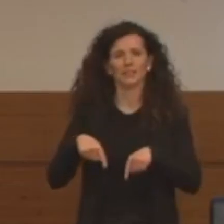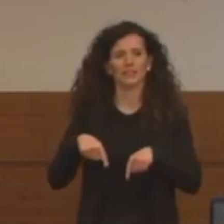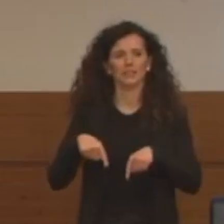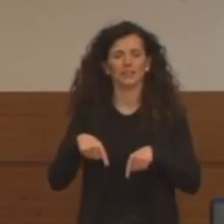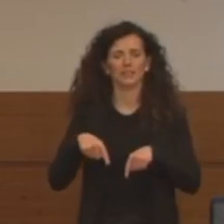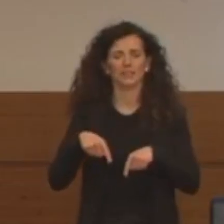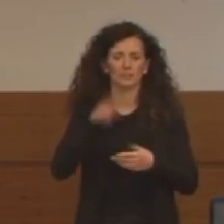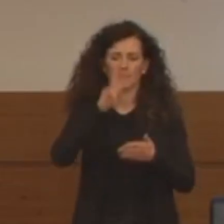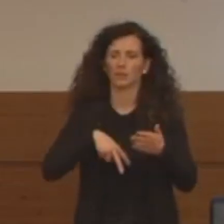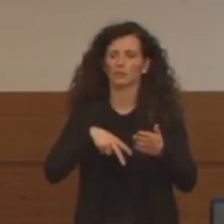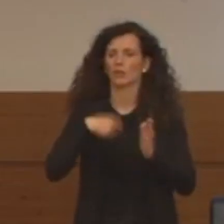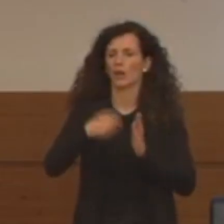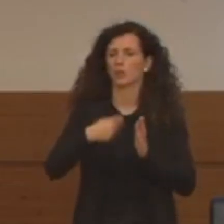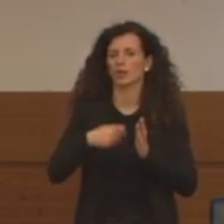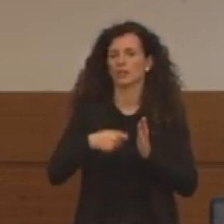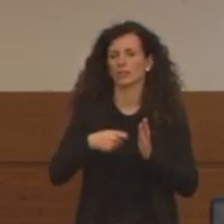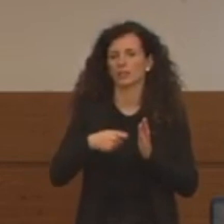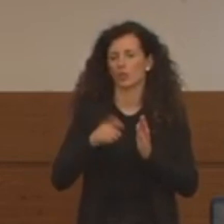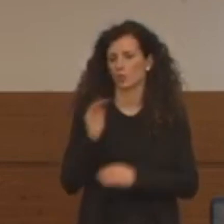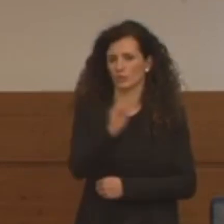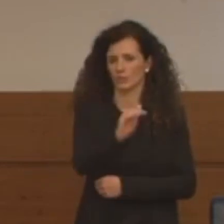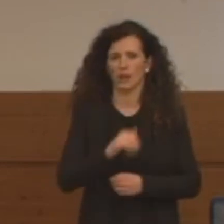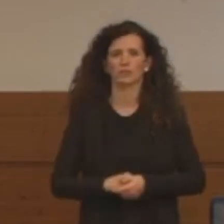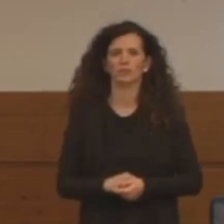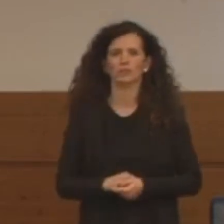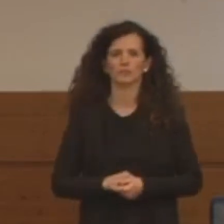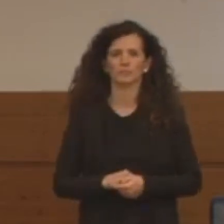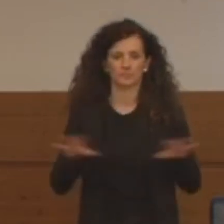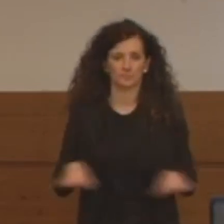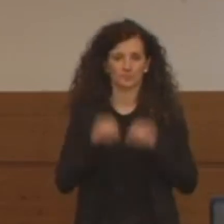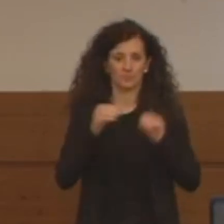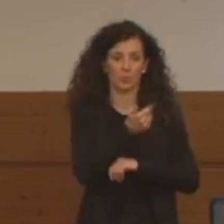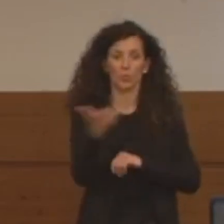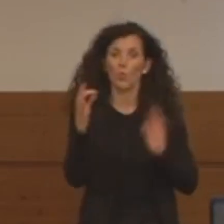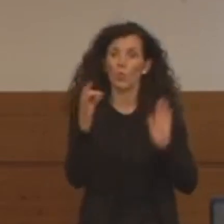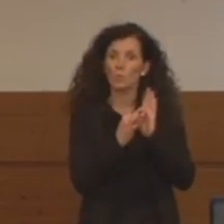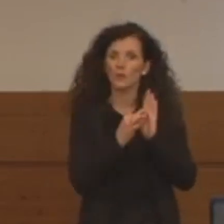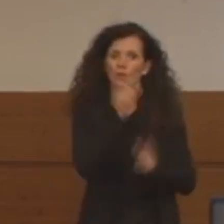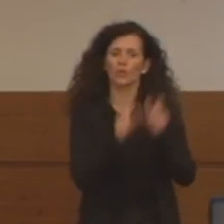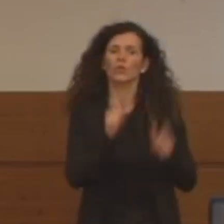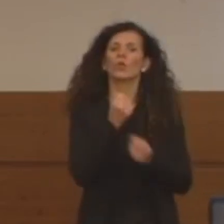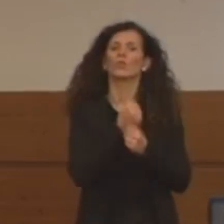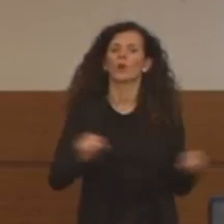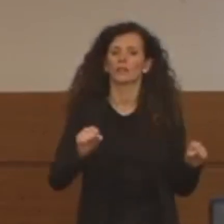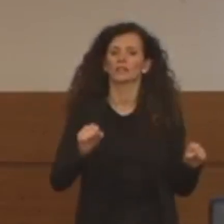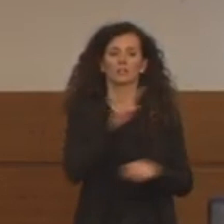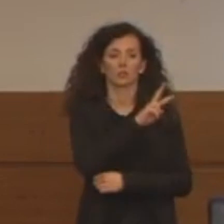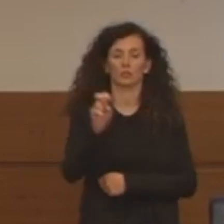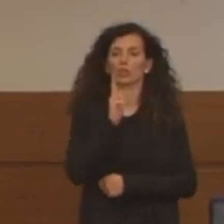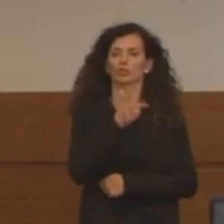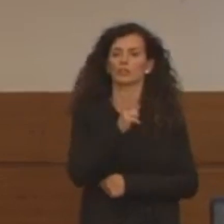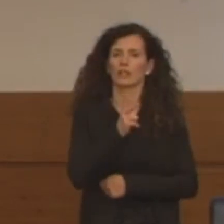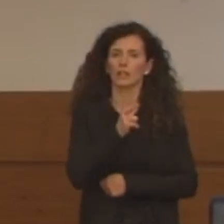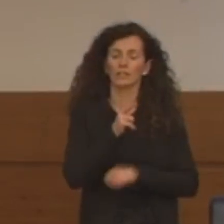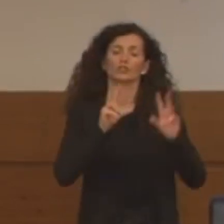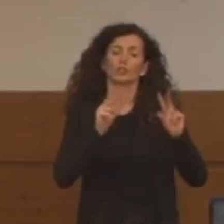Lettura del bollettino quotidiano. Partiamo dal dato dei guariti. Oggi registriamo 213 nuovi